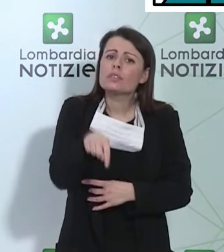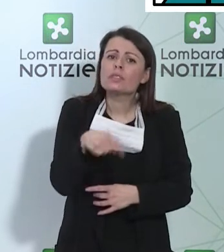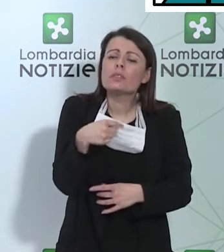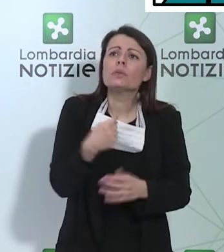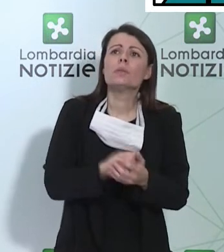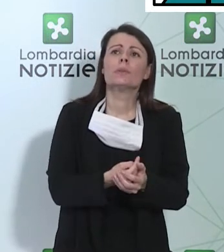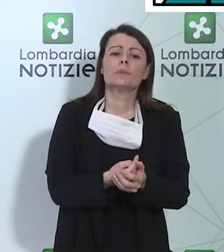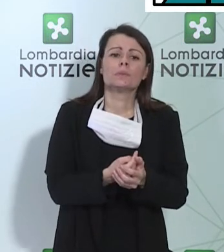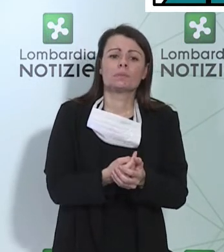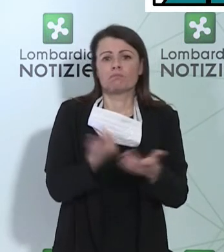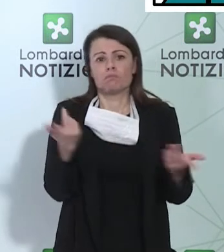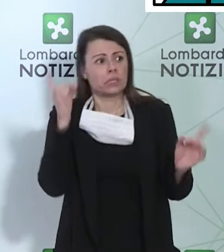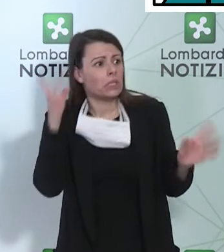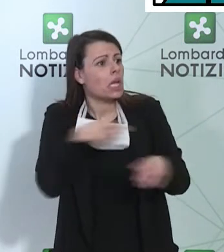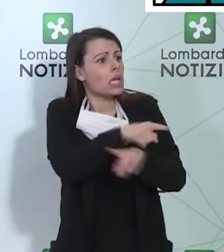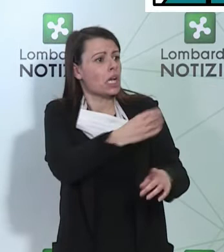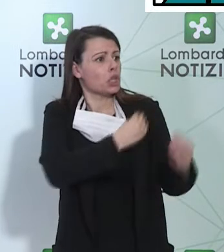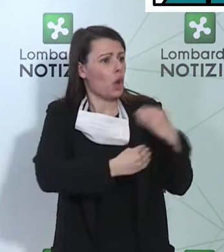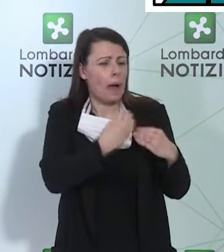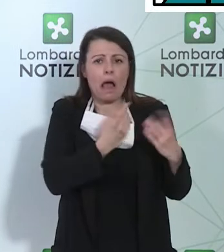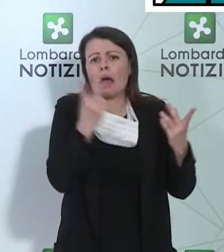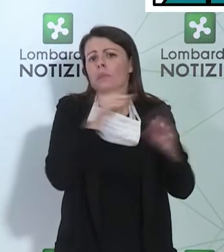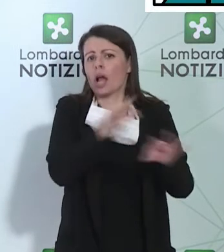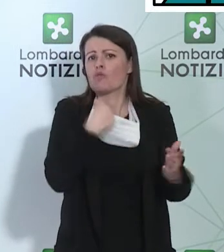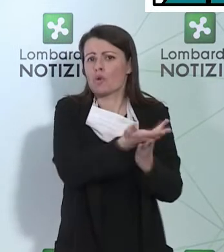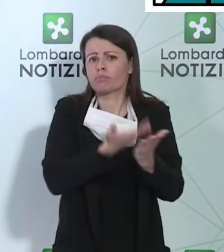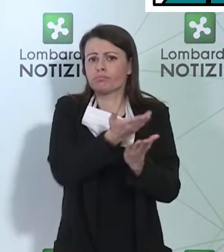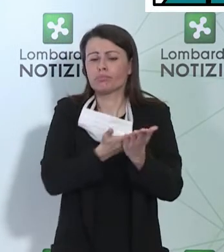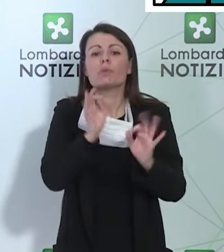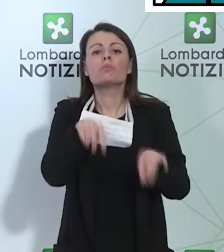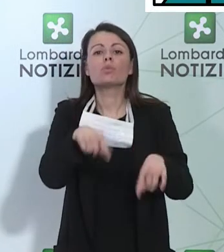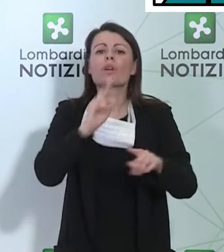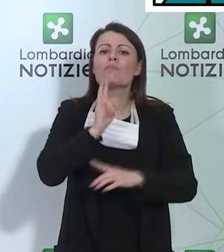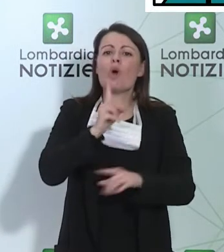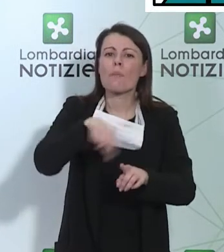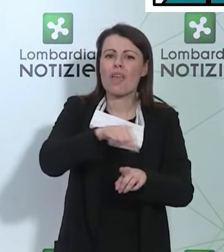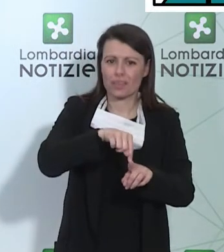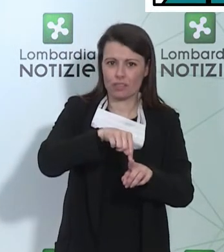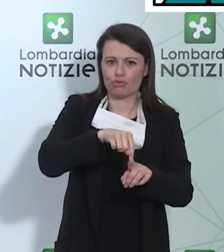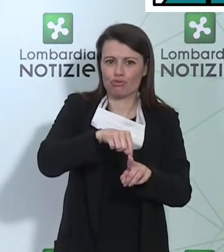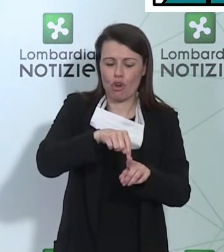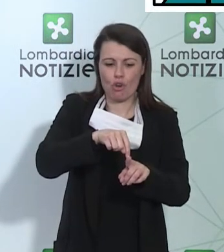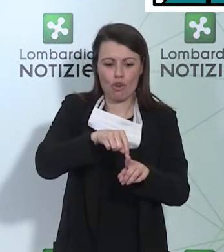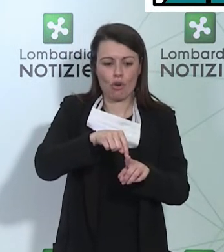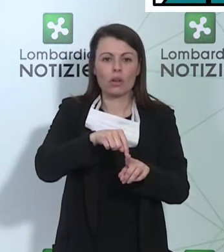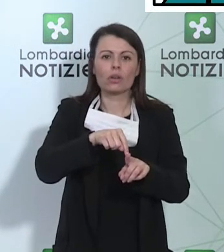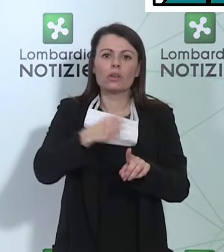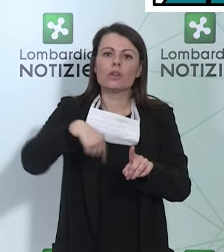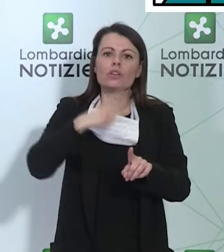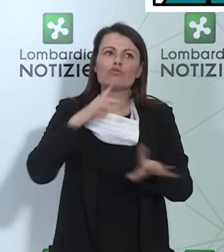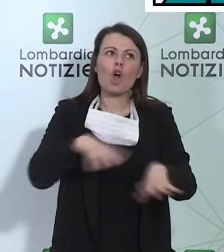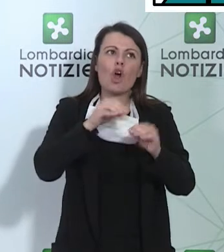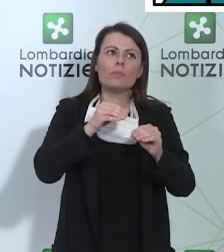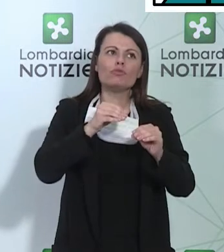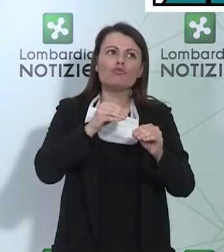domande che sono state presentate. Oggi pomeriggio manderemo una lettera con delle risposte